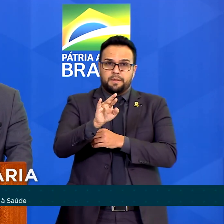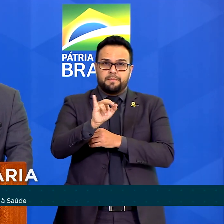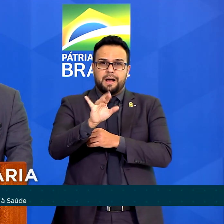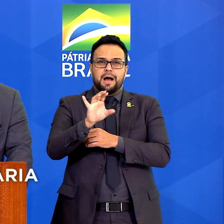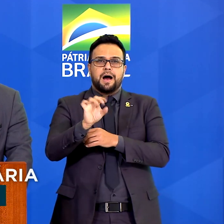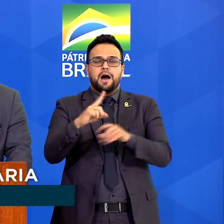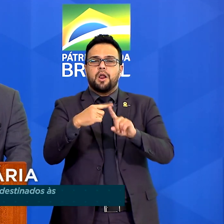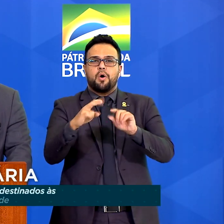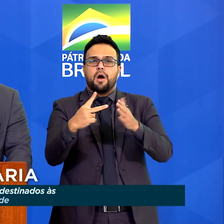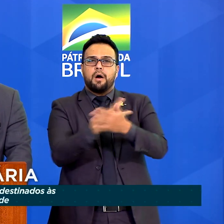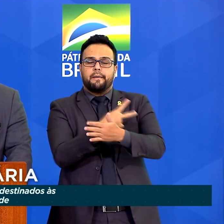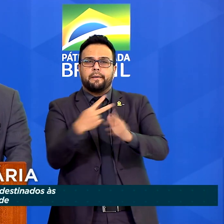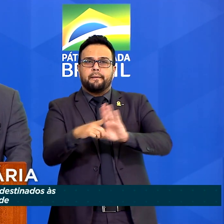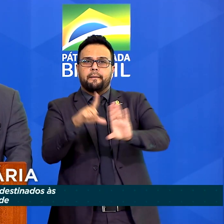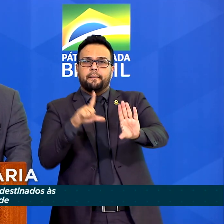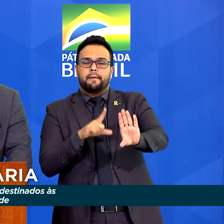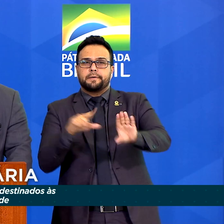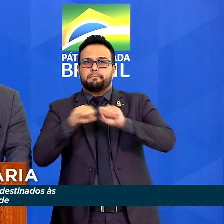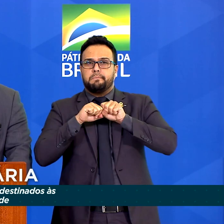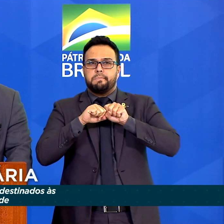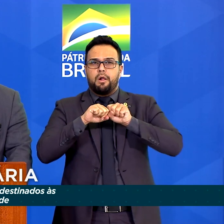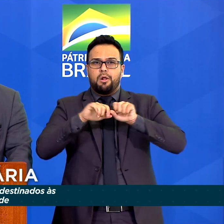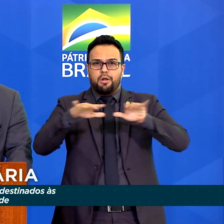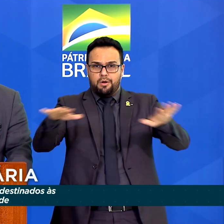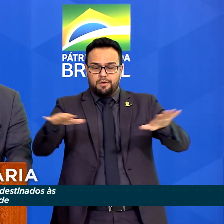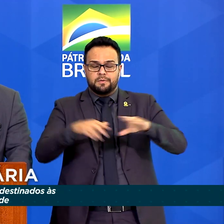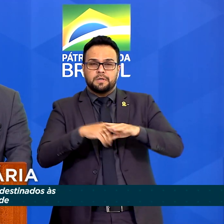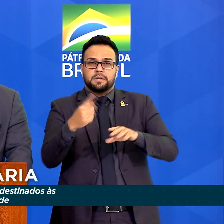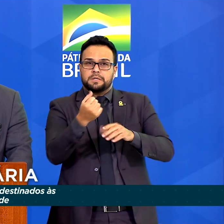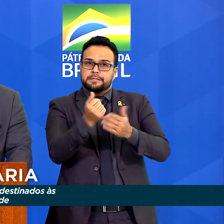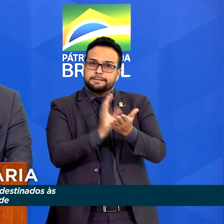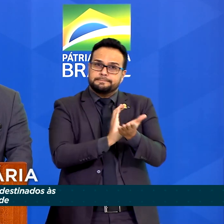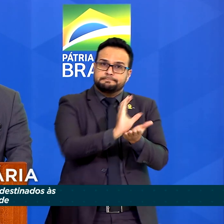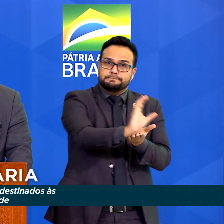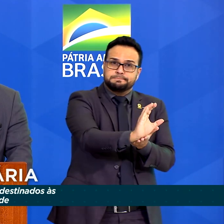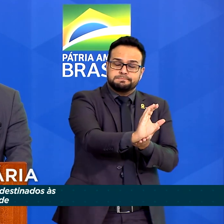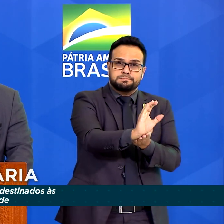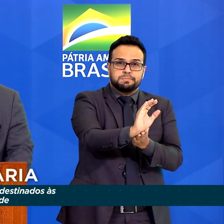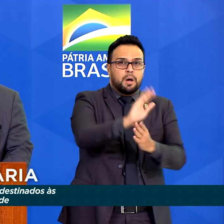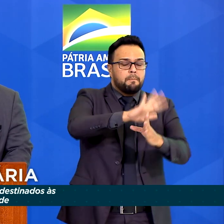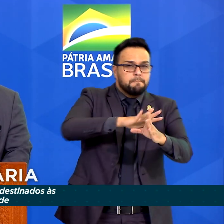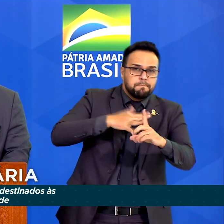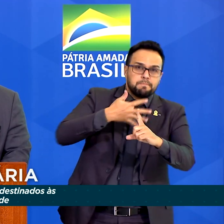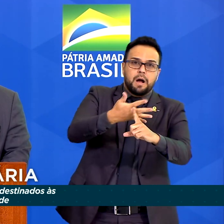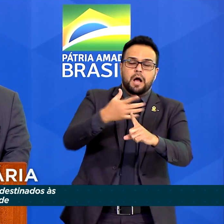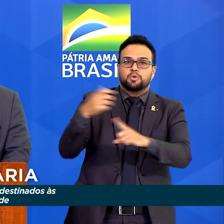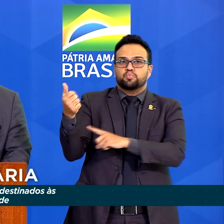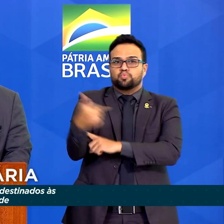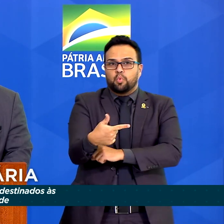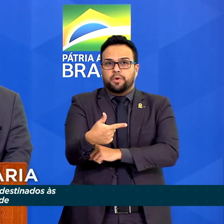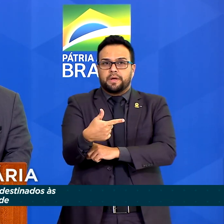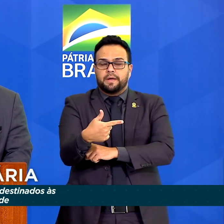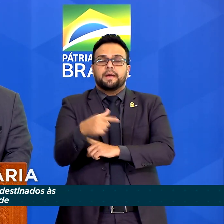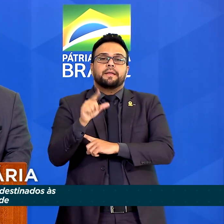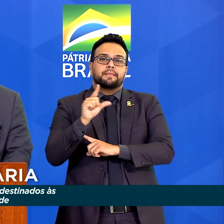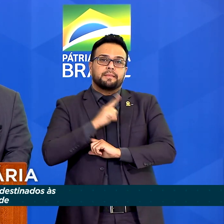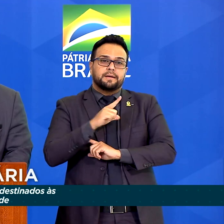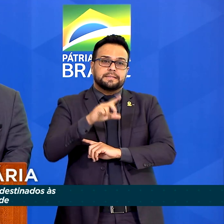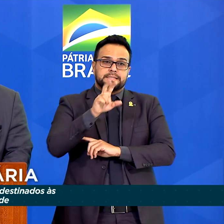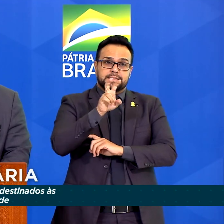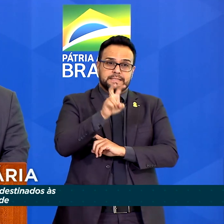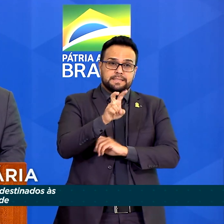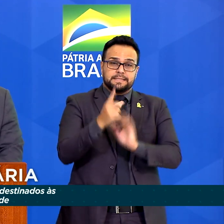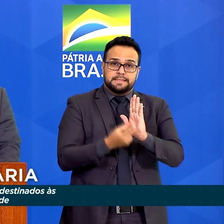da pandemia em créditos extraordinários, ou seja, além do orçamento ordinário, repassado para os 5.570